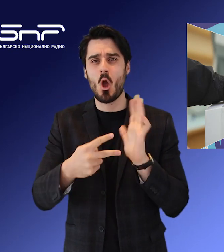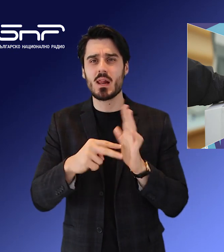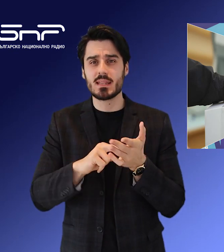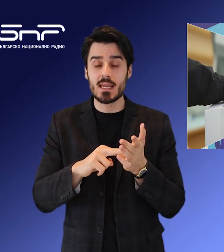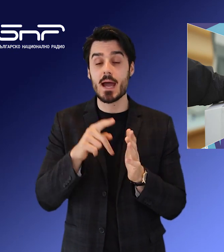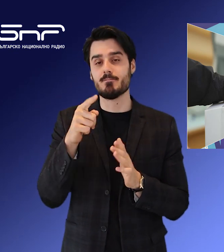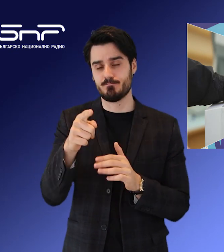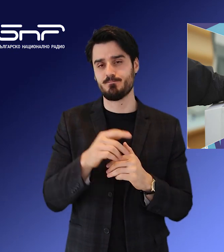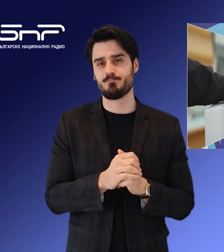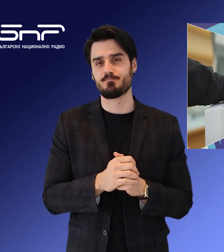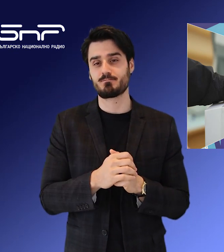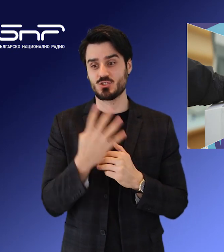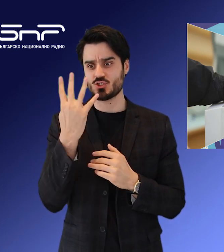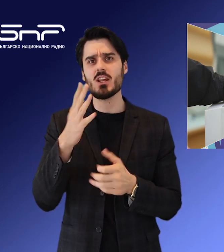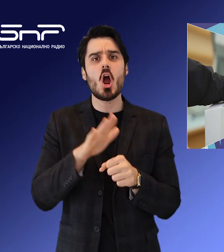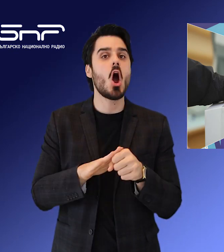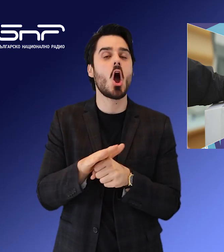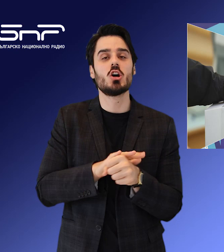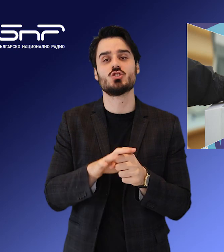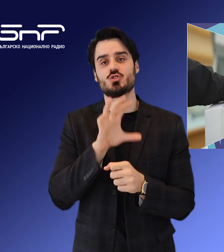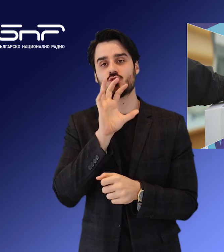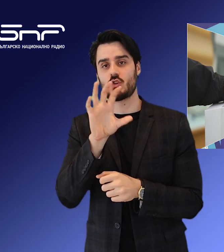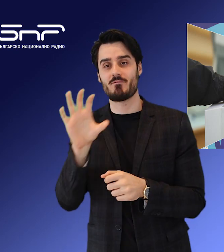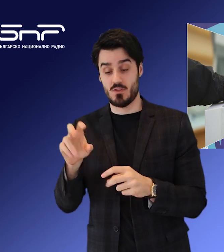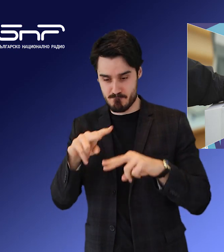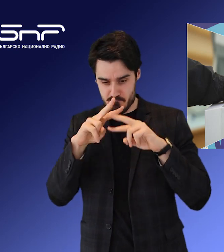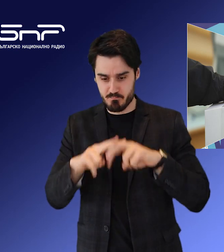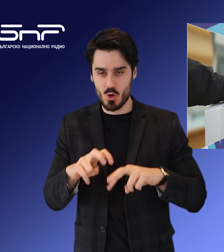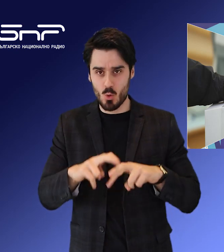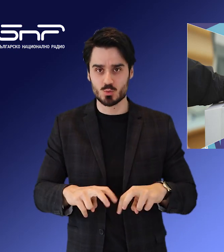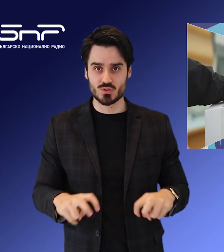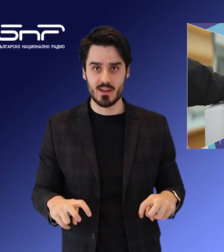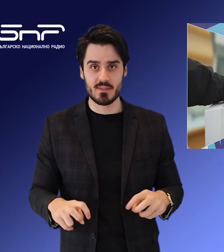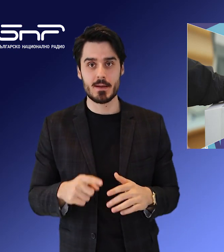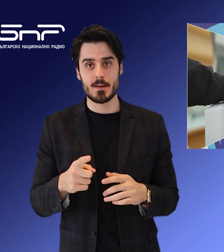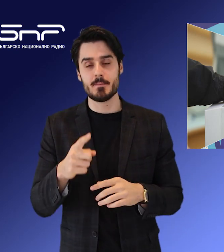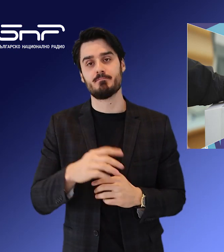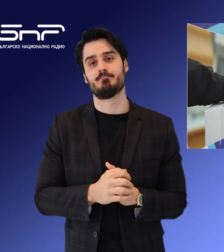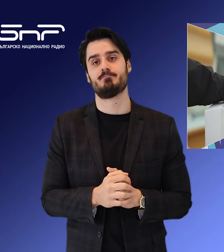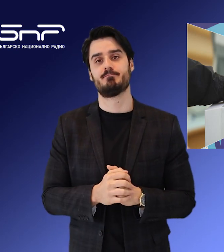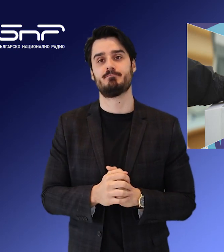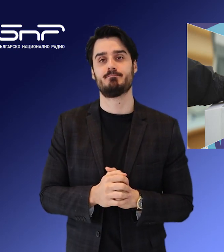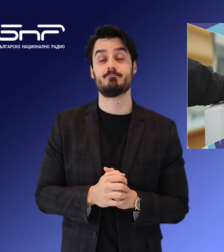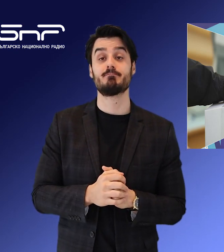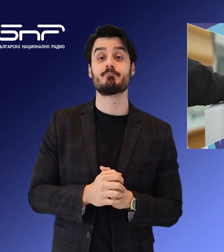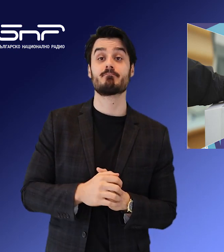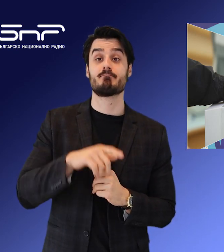до 4%-ната бариера. Това показва проучване на изследвателския център Тренд по поръчка на нова телевизия.